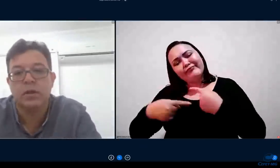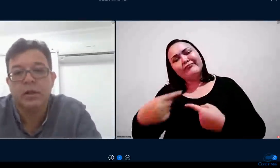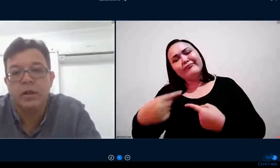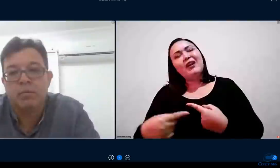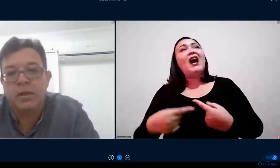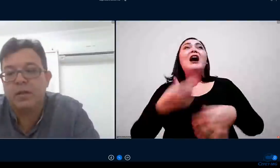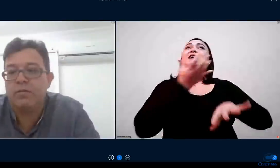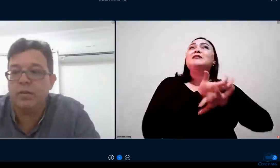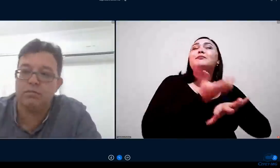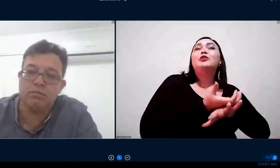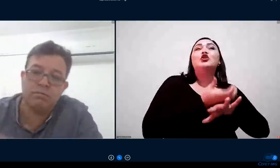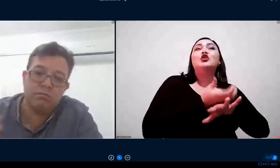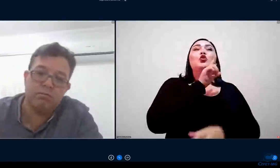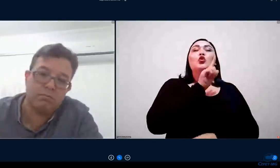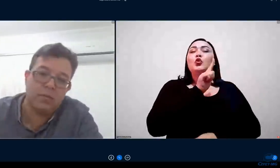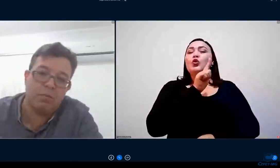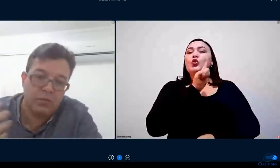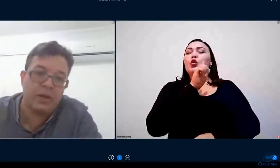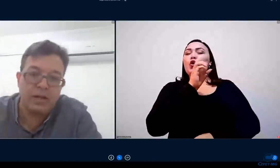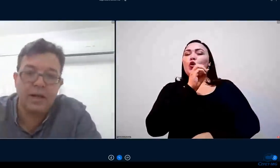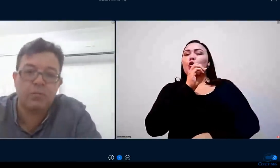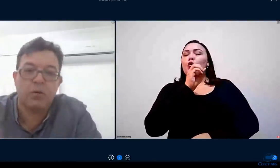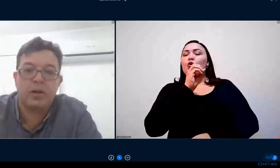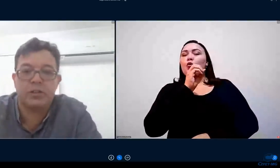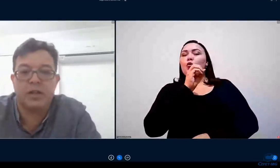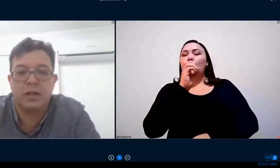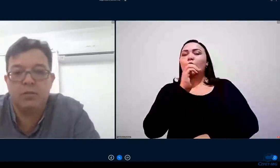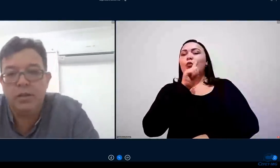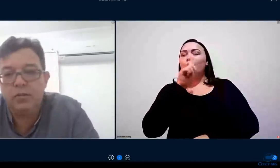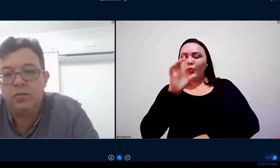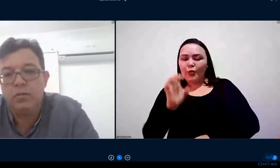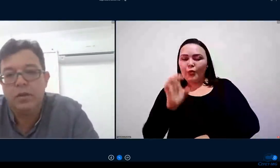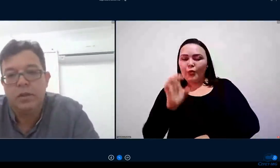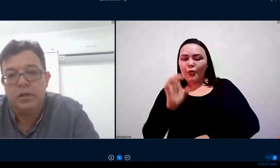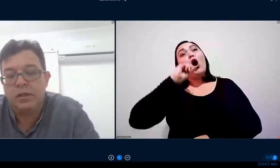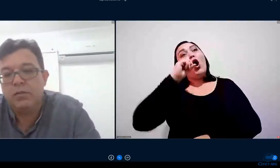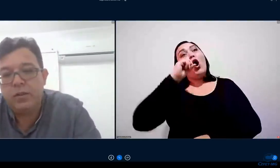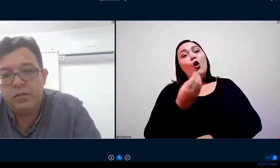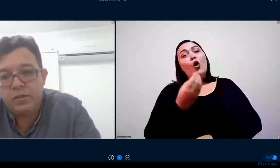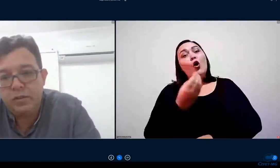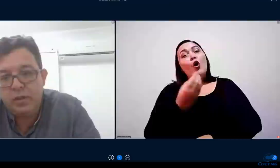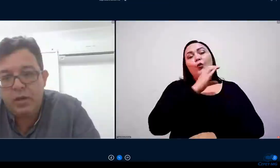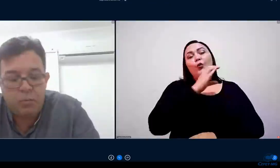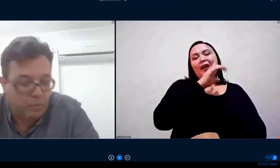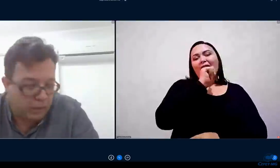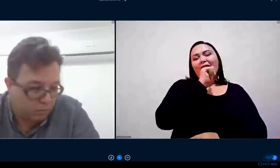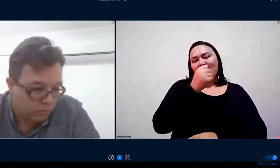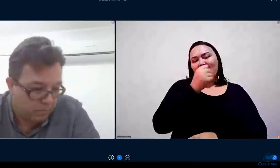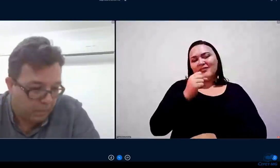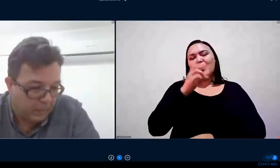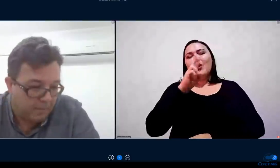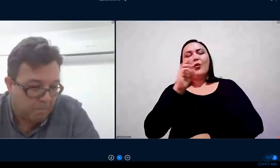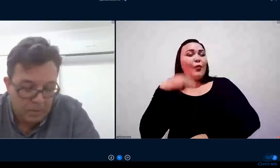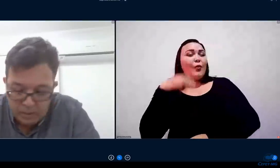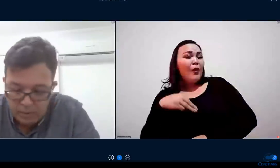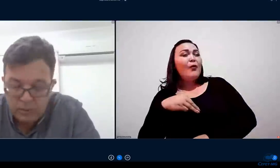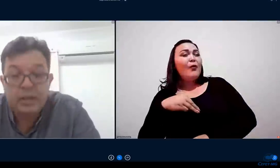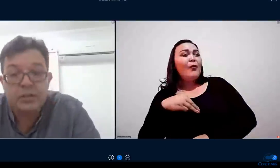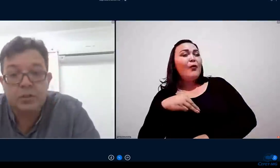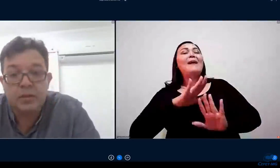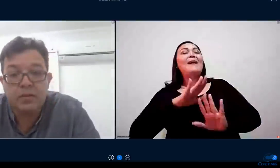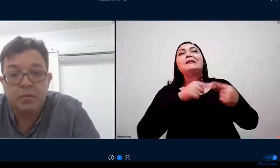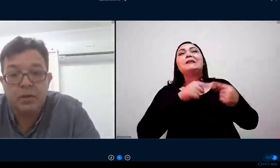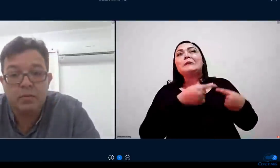Classroom mas que haviam postergado procrastinado isso e que talvez era o momento né